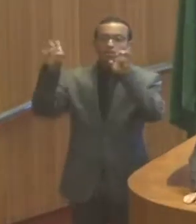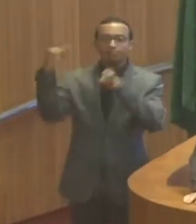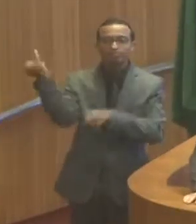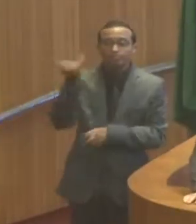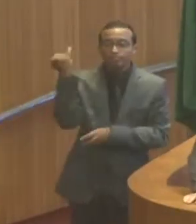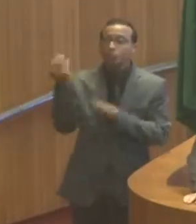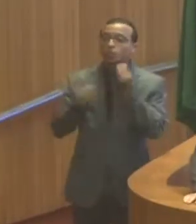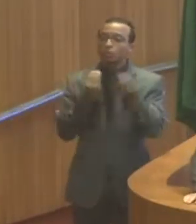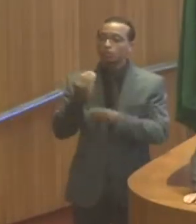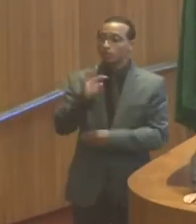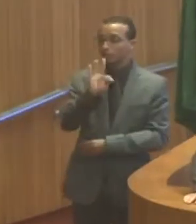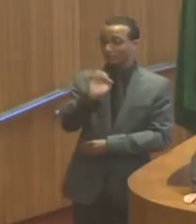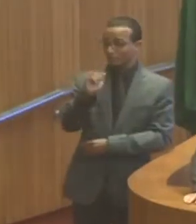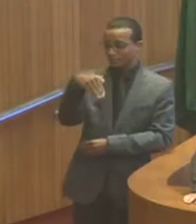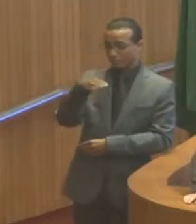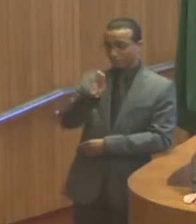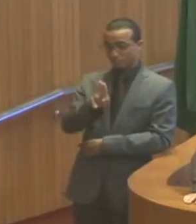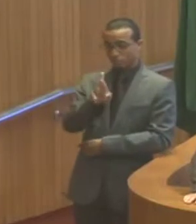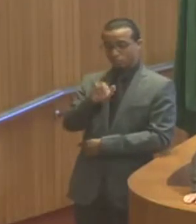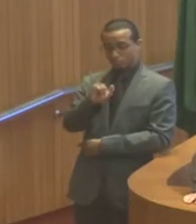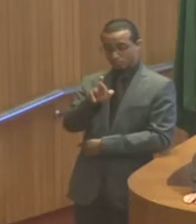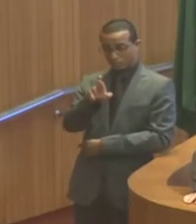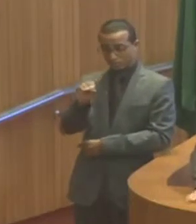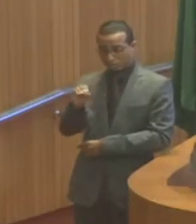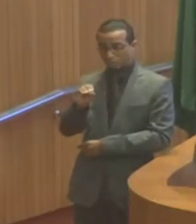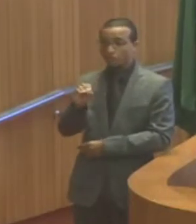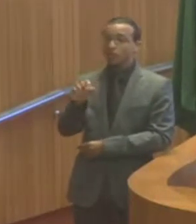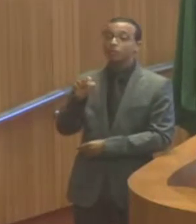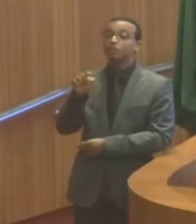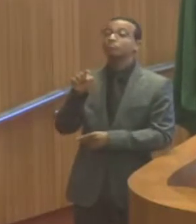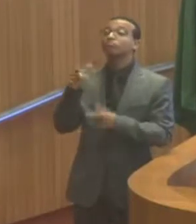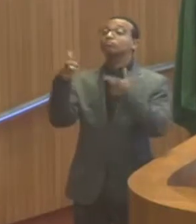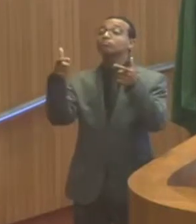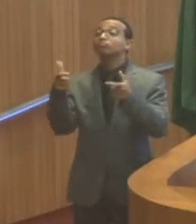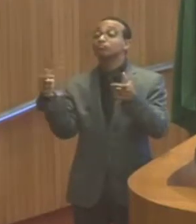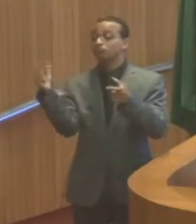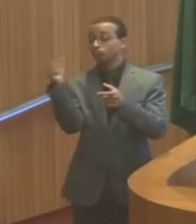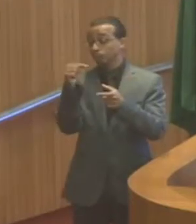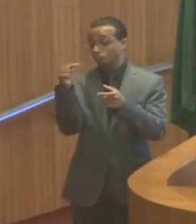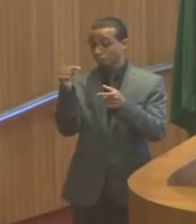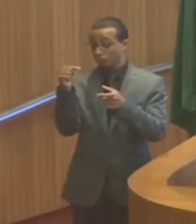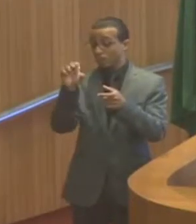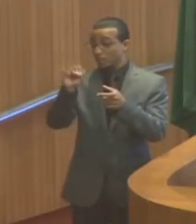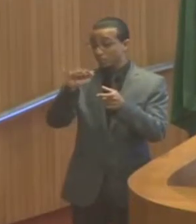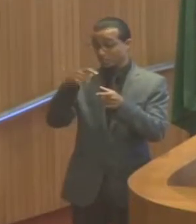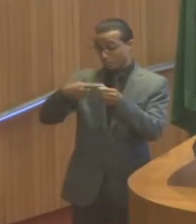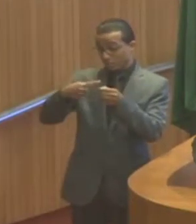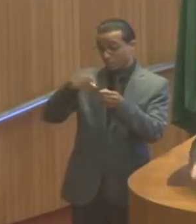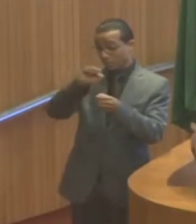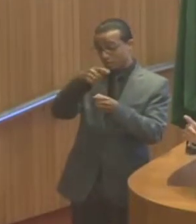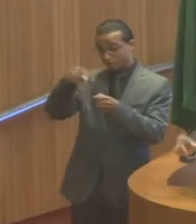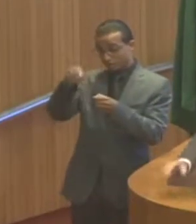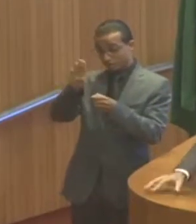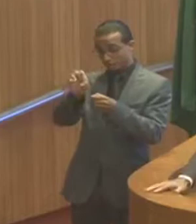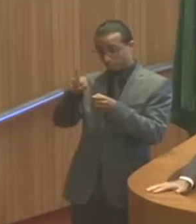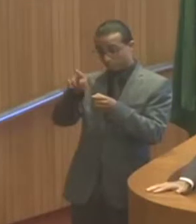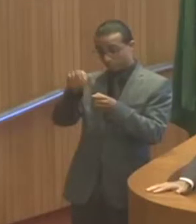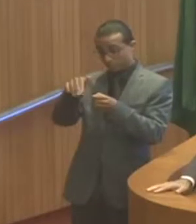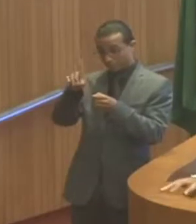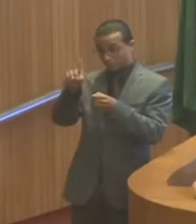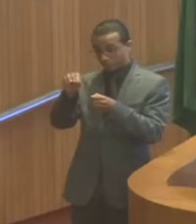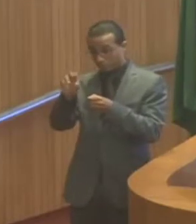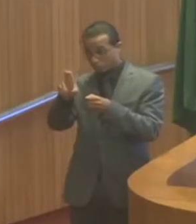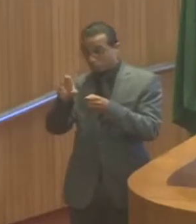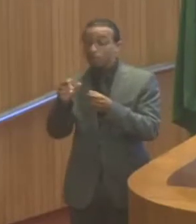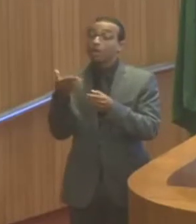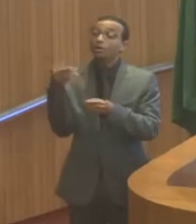tabuleiro São Bernardo, a incompetência do DENOX, que está sediado no Piauí, em tratar o Maranhão de forma diferenciada,